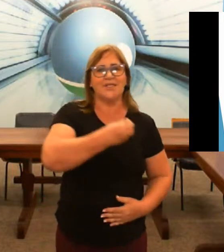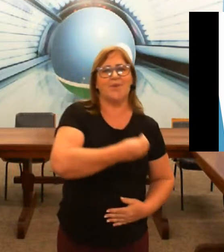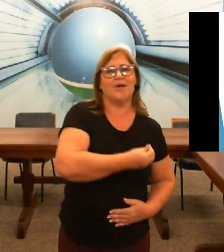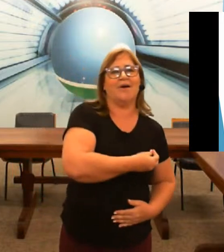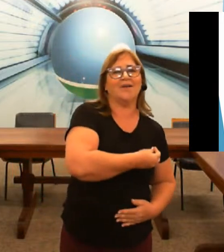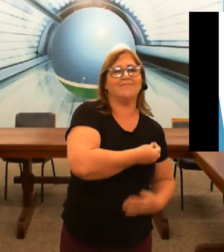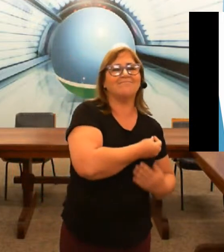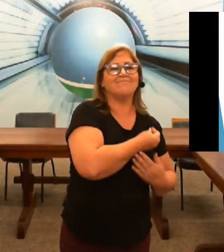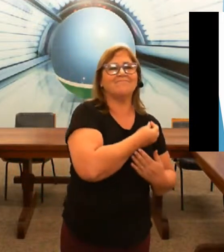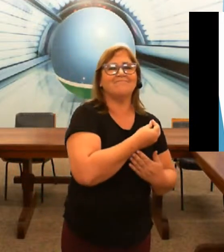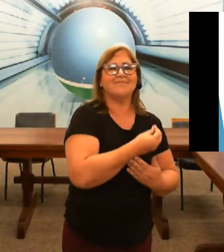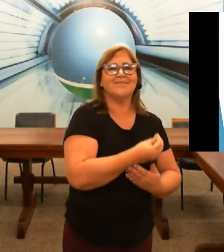exemplo, que olha...